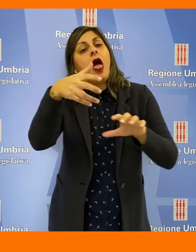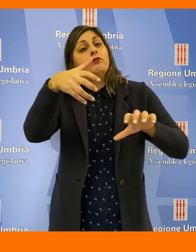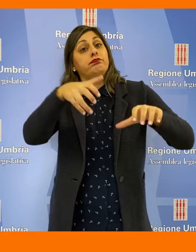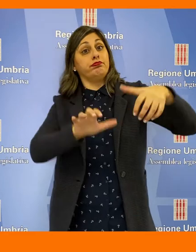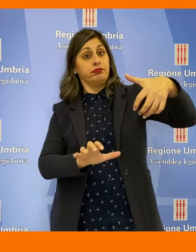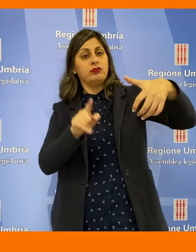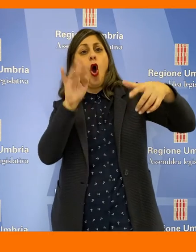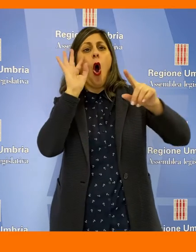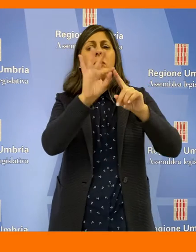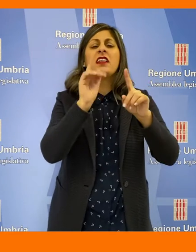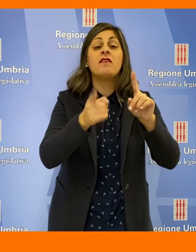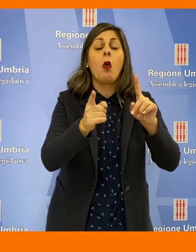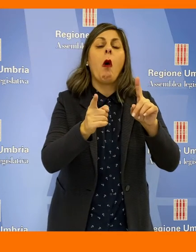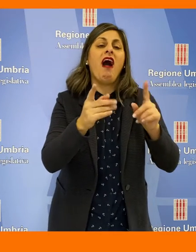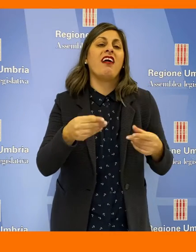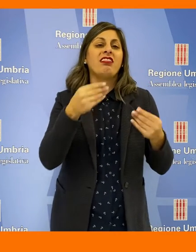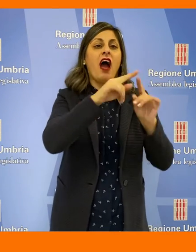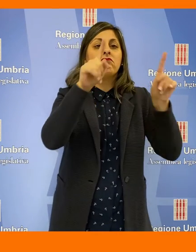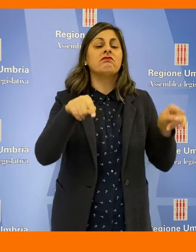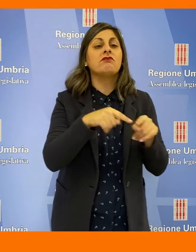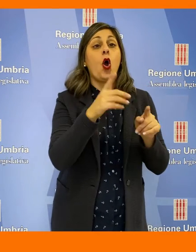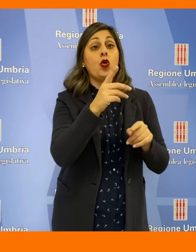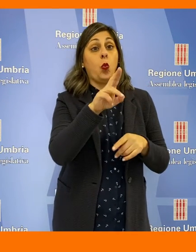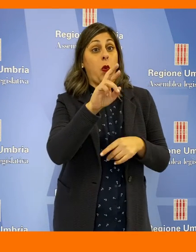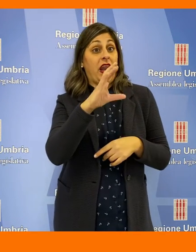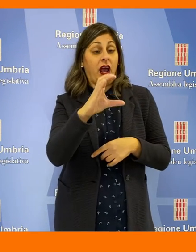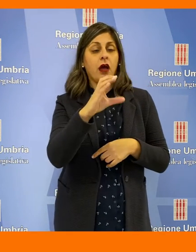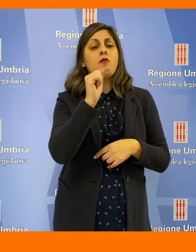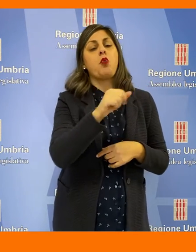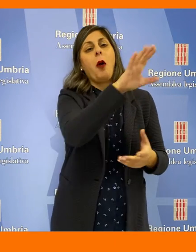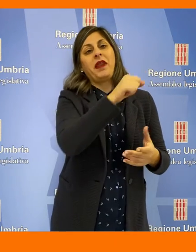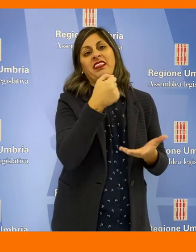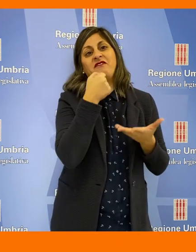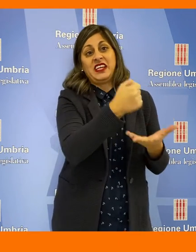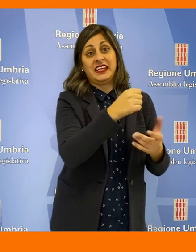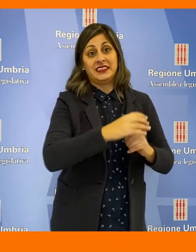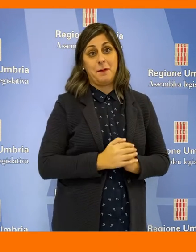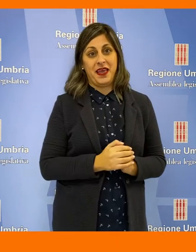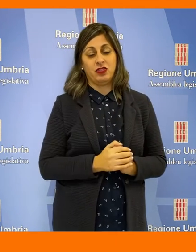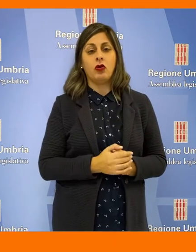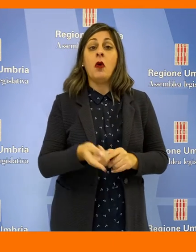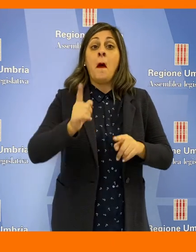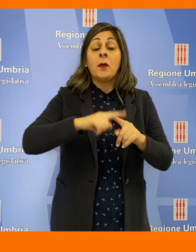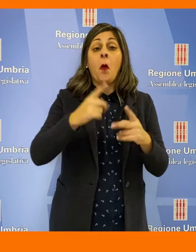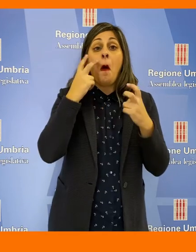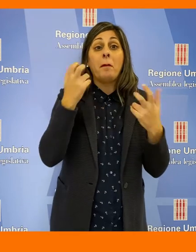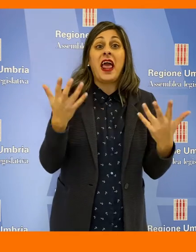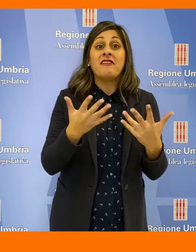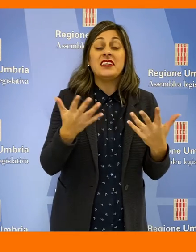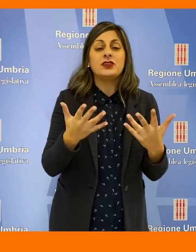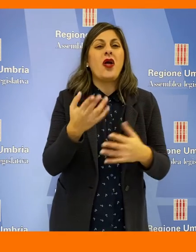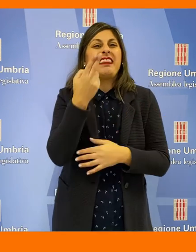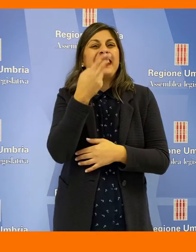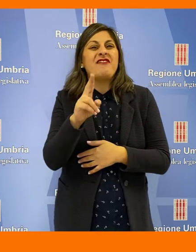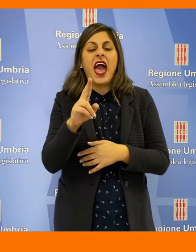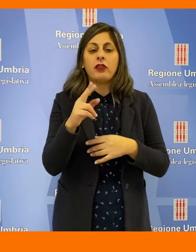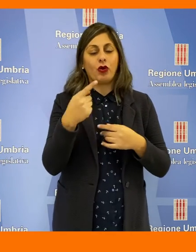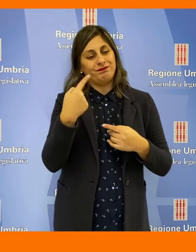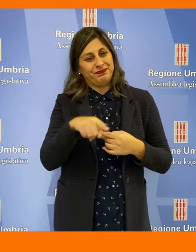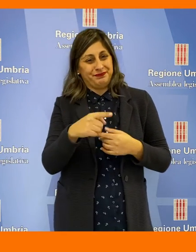il tutto allo scopo di ottenere il rilascio dei DURC e accedere ai finanziamenti. Prevista anche l'eliminazione del divieto di procedere con